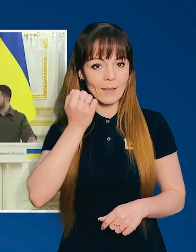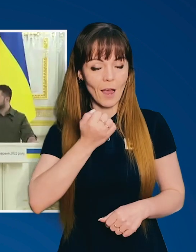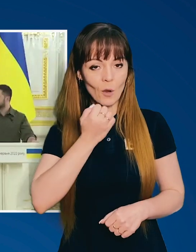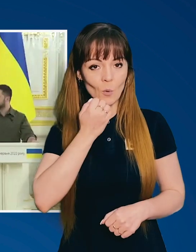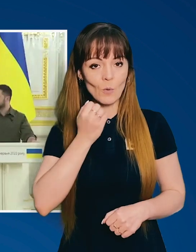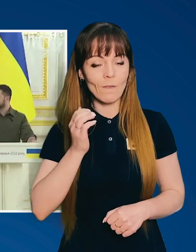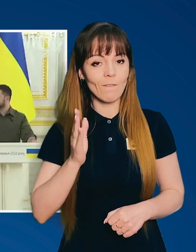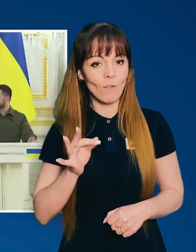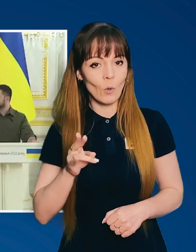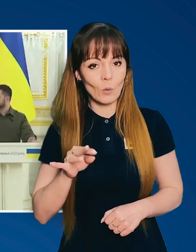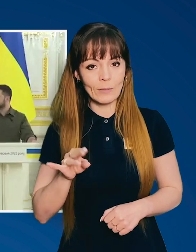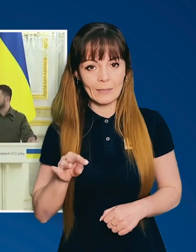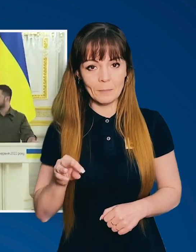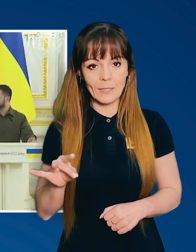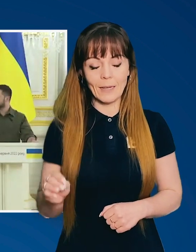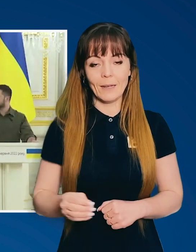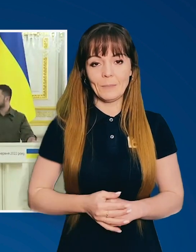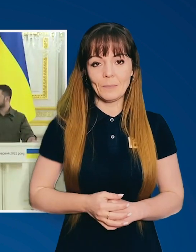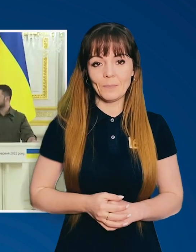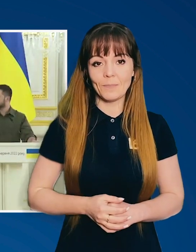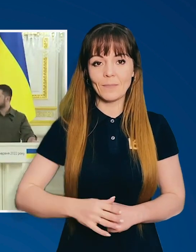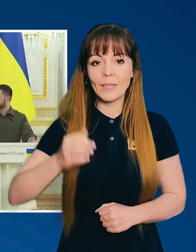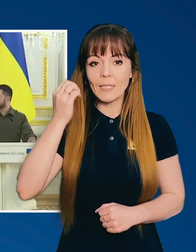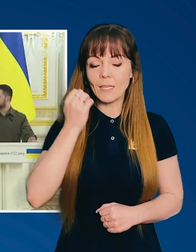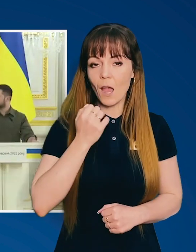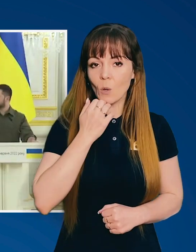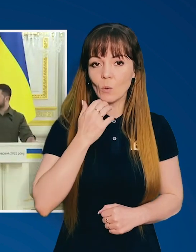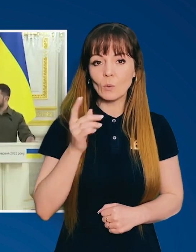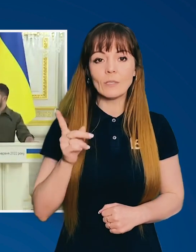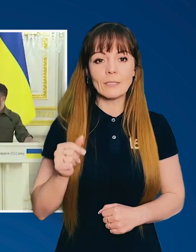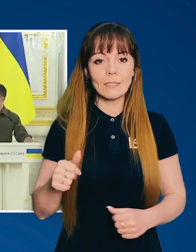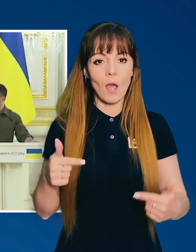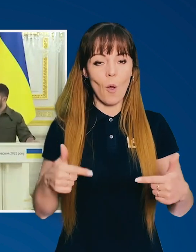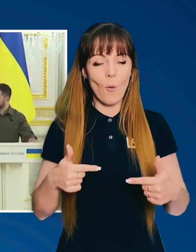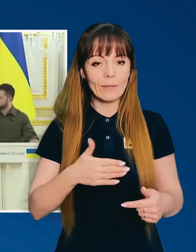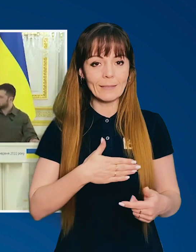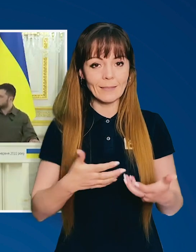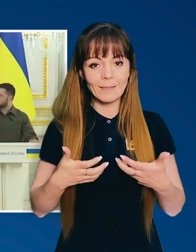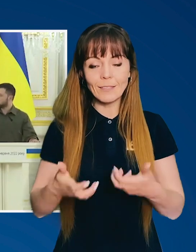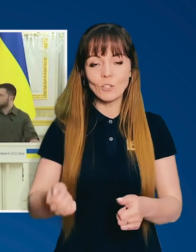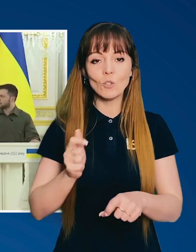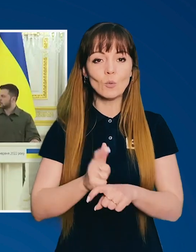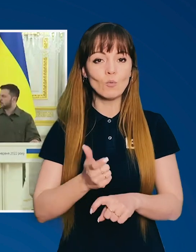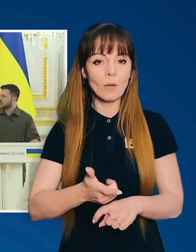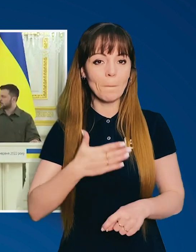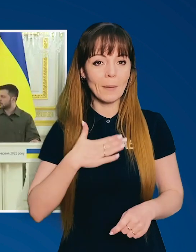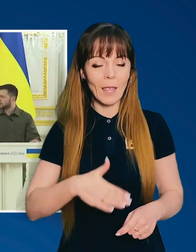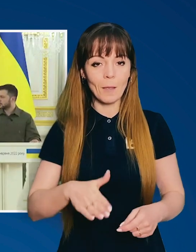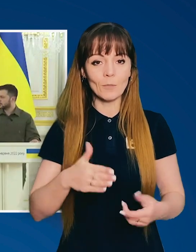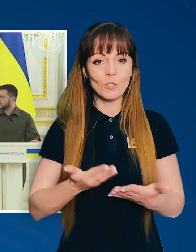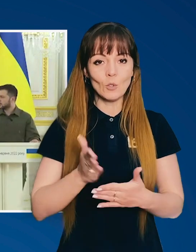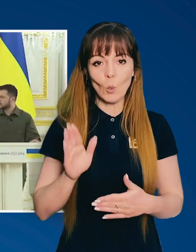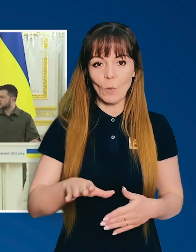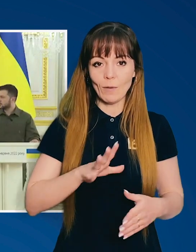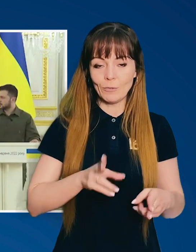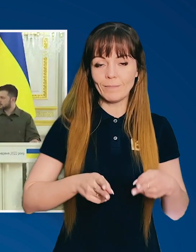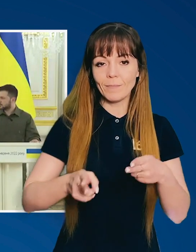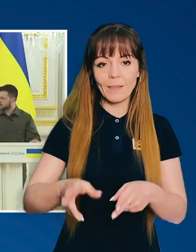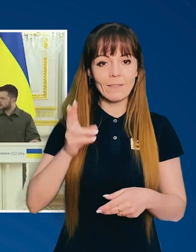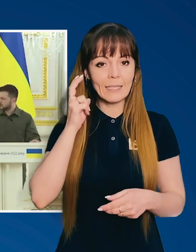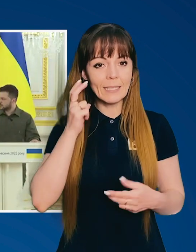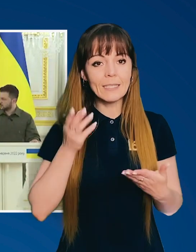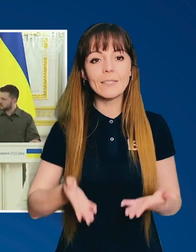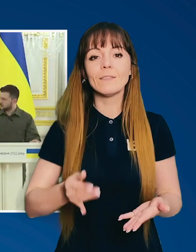Дуже дякую, Володимире. Дякую за гостинність. Дуже приємно